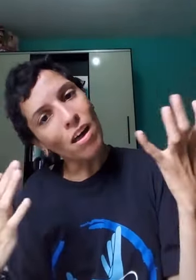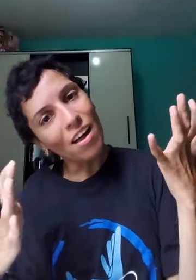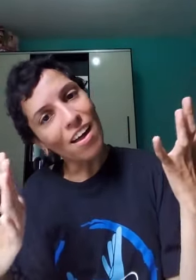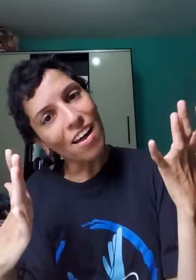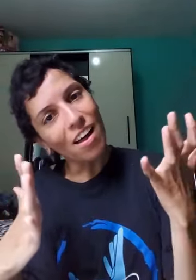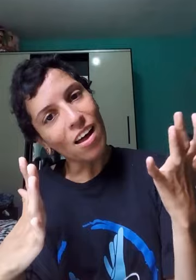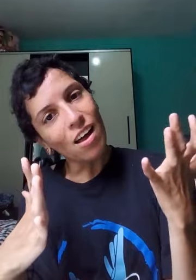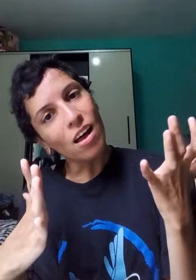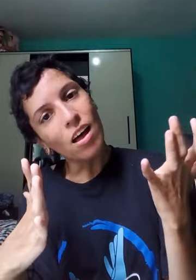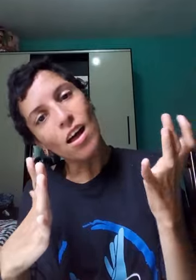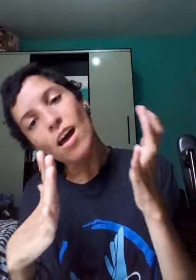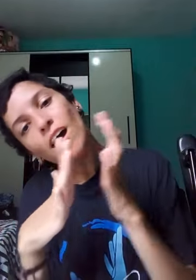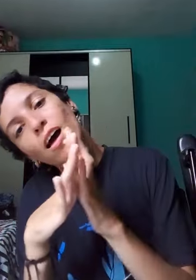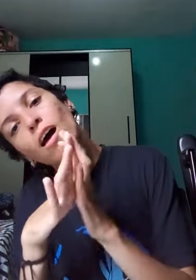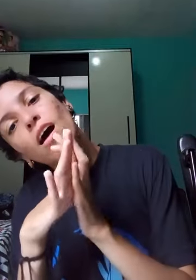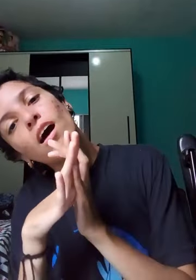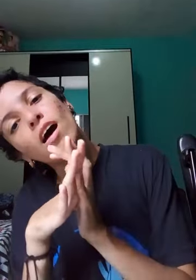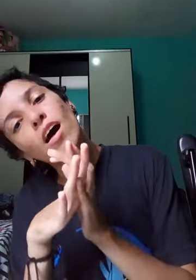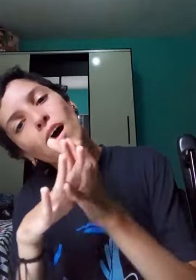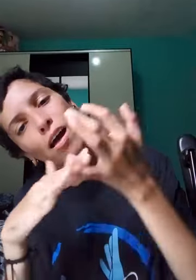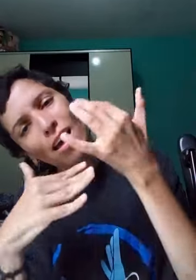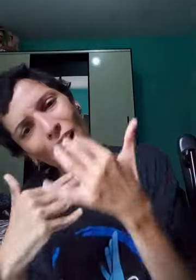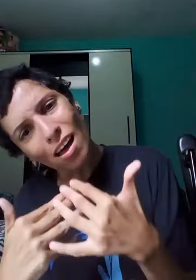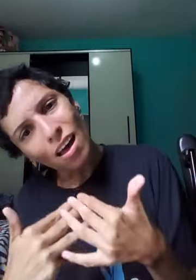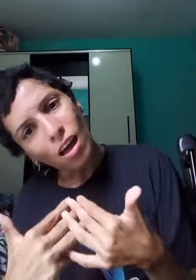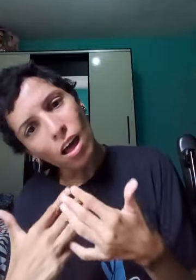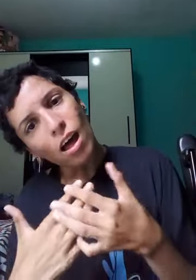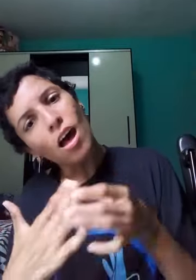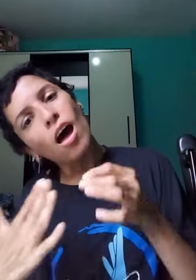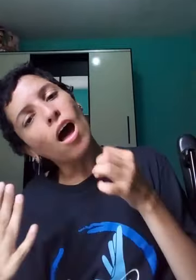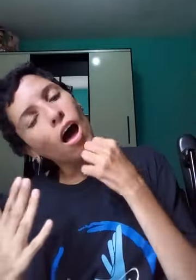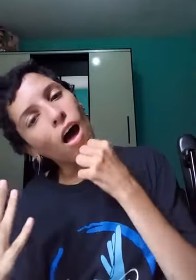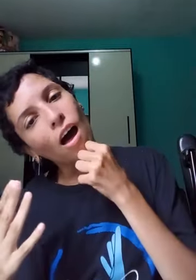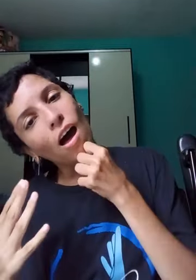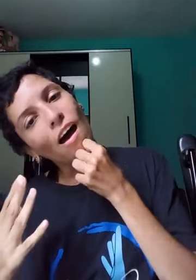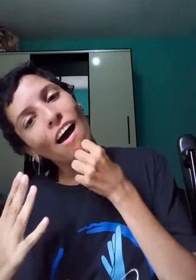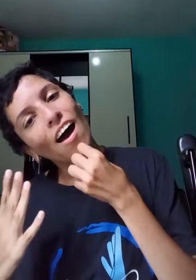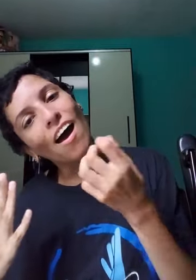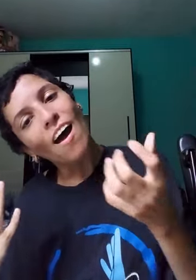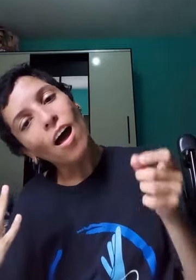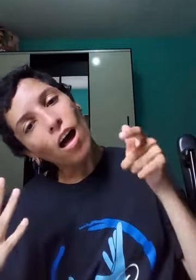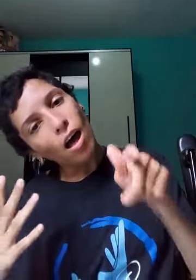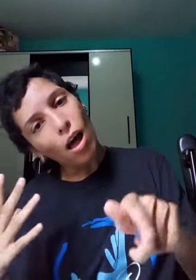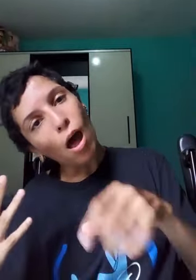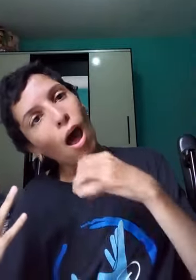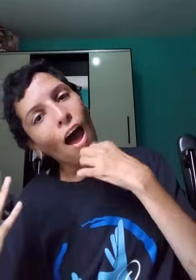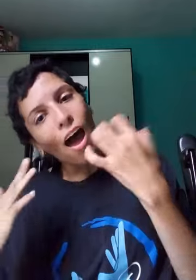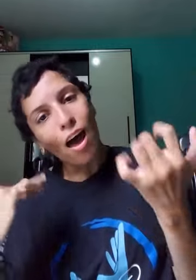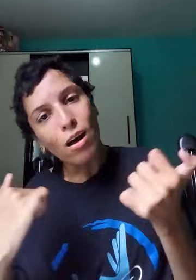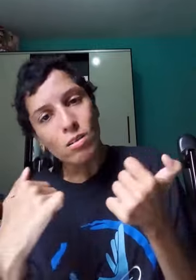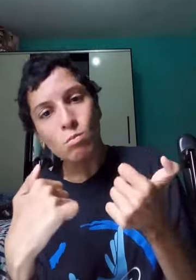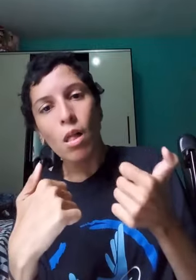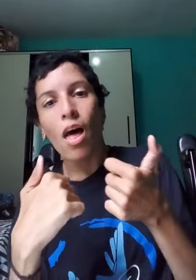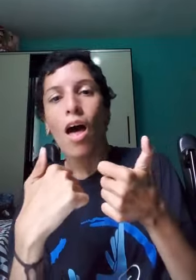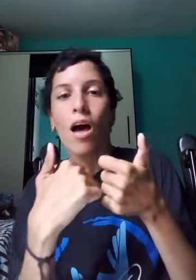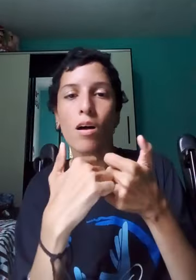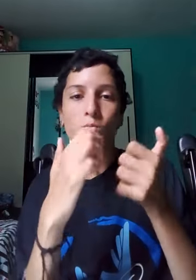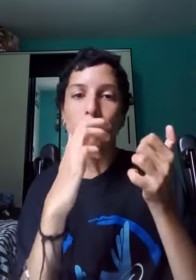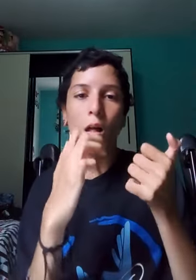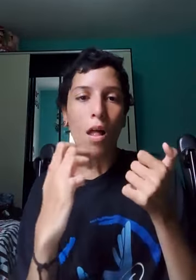Eu quero amanhecer ao seu amanhecer amanhecer